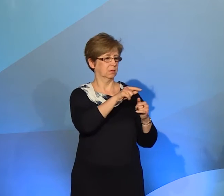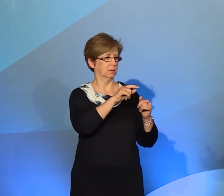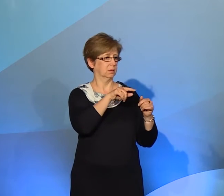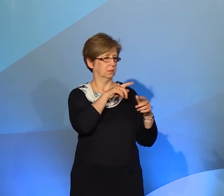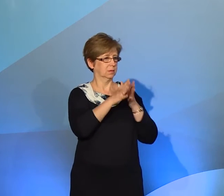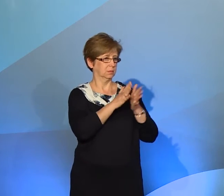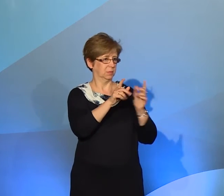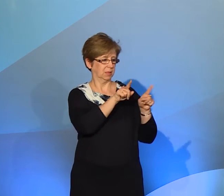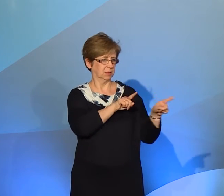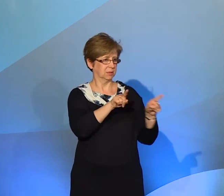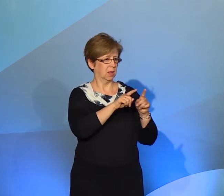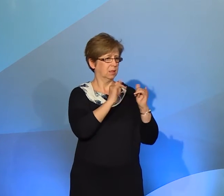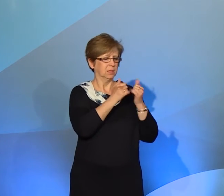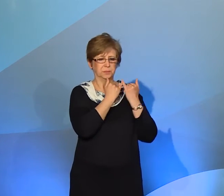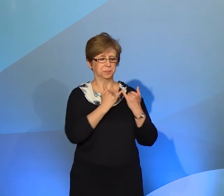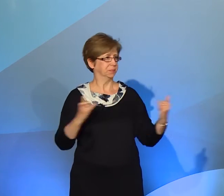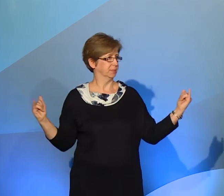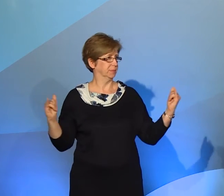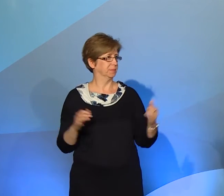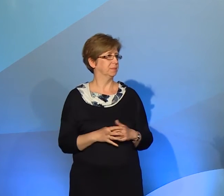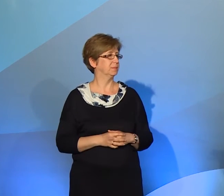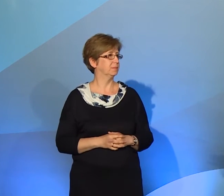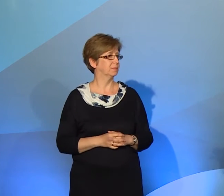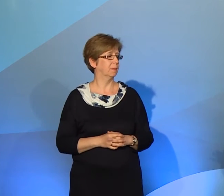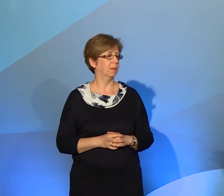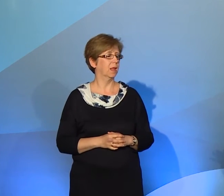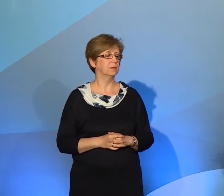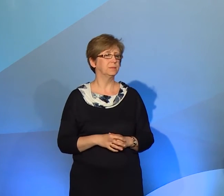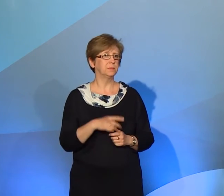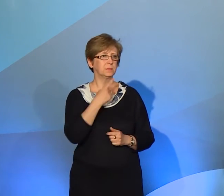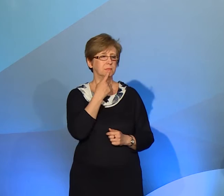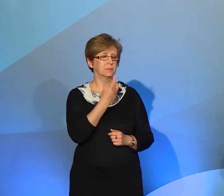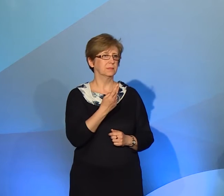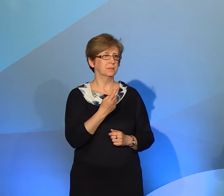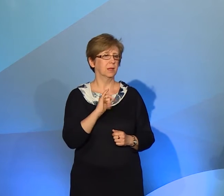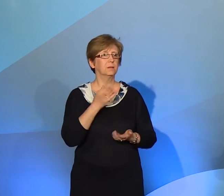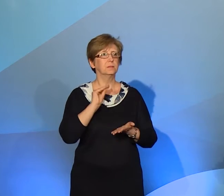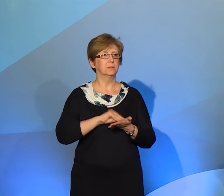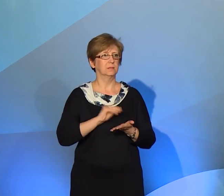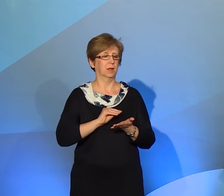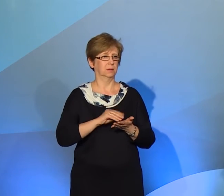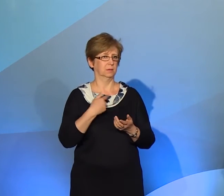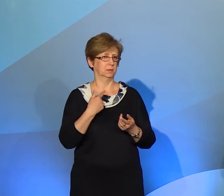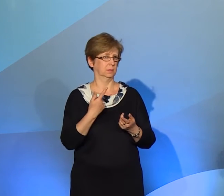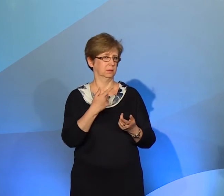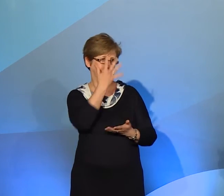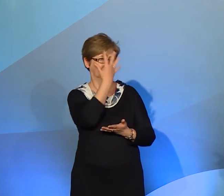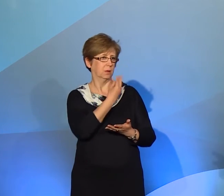masa. Powiem Państwu, jaki jest praktyczny wymiar tego, że tak wielu ludzi